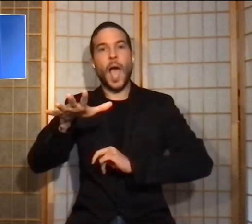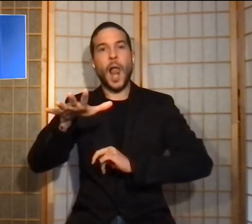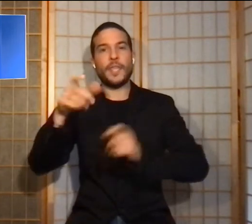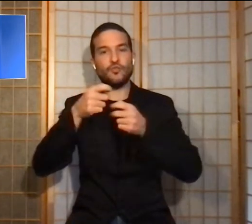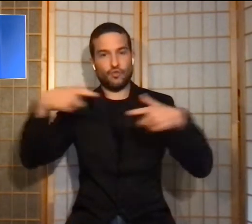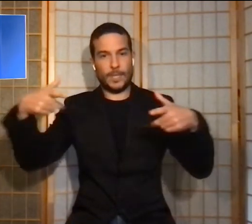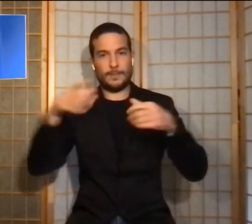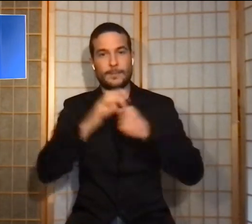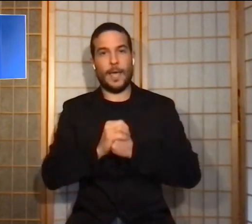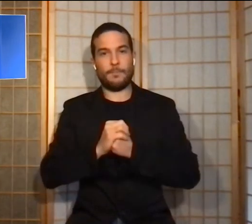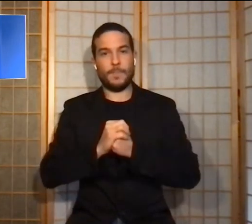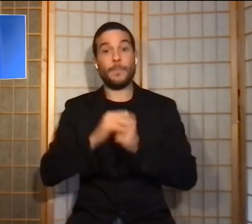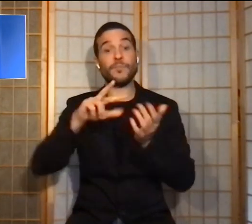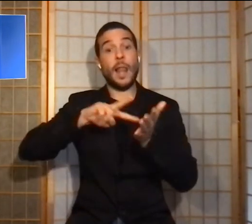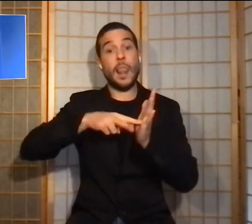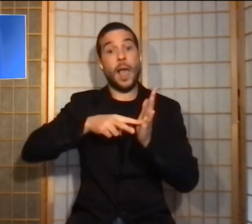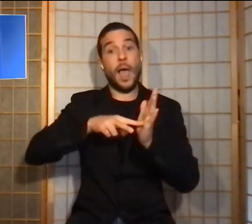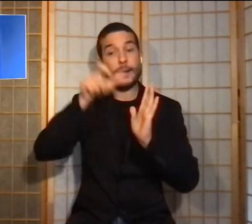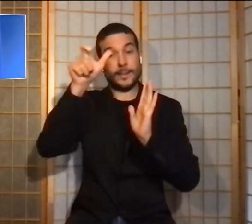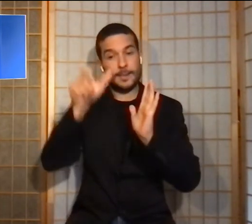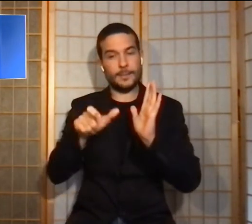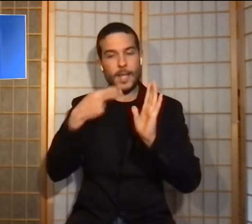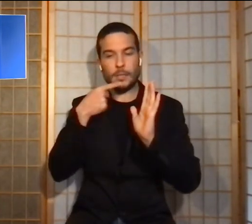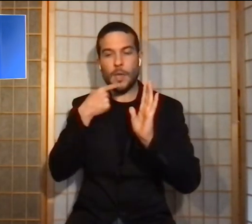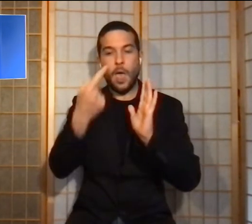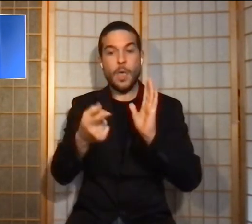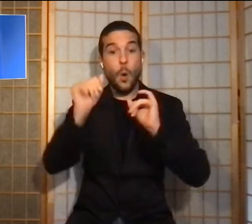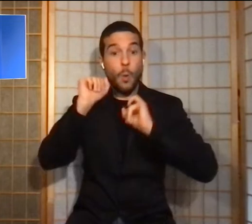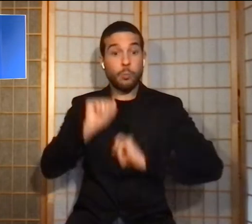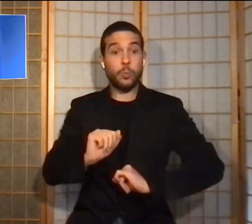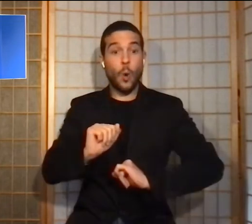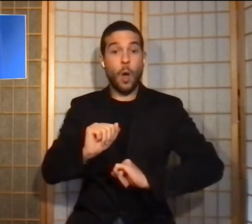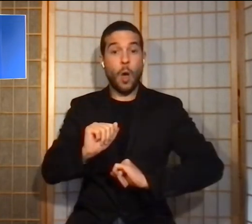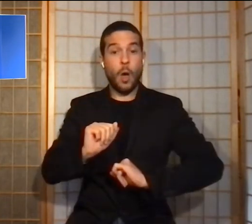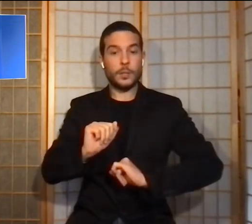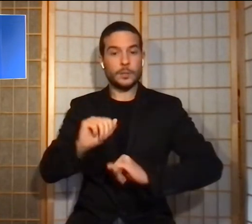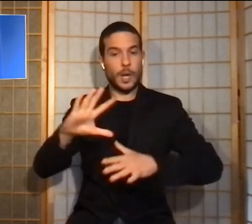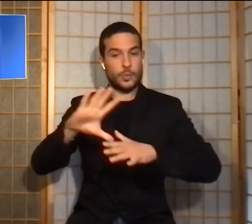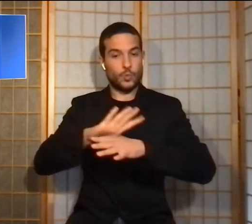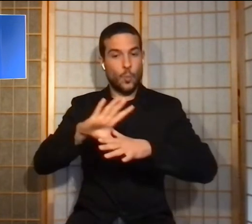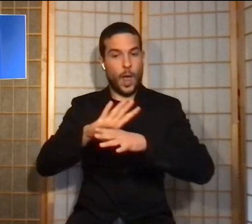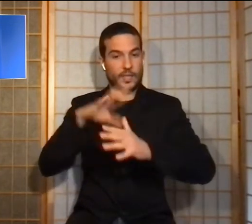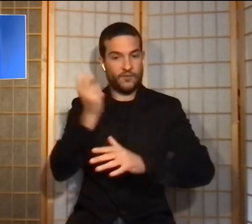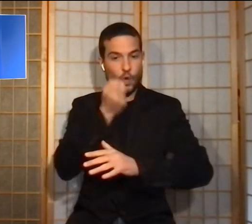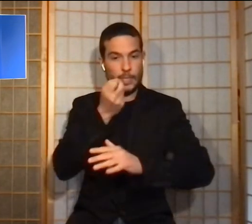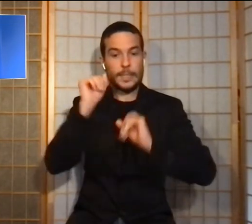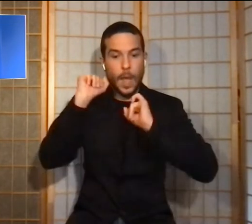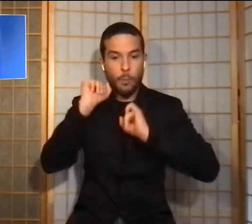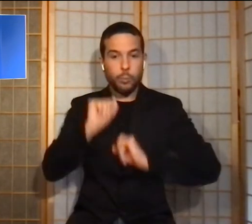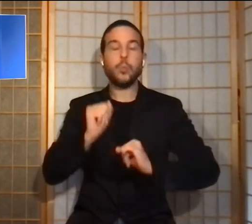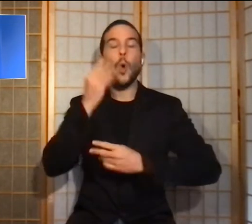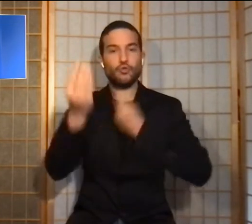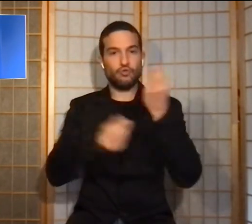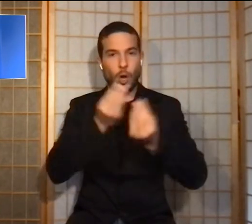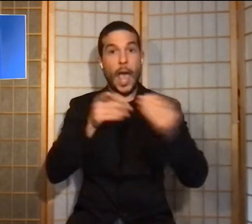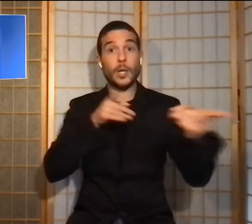sottolineato che è possibile permettere alla Fiorentina di giocare durante i lavori magari